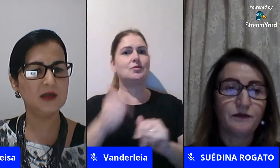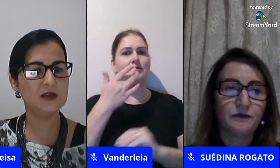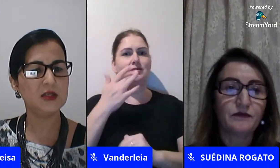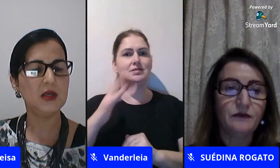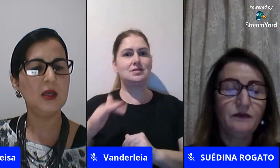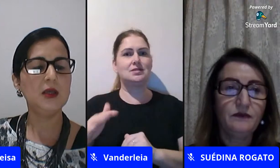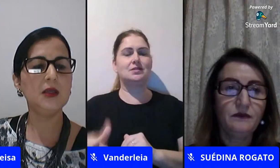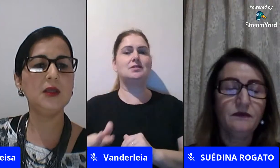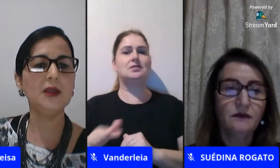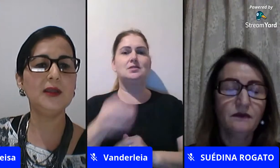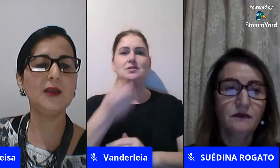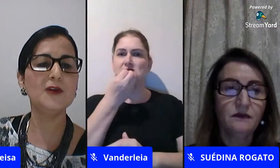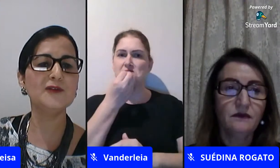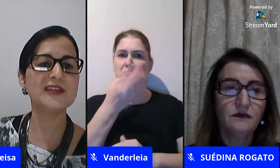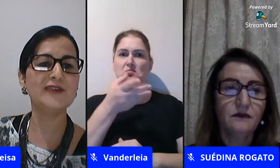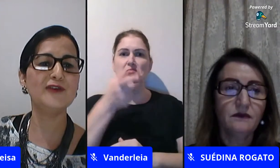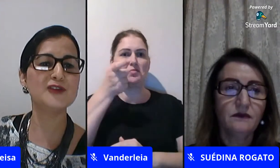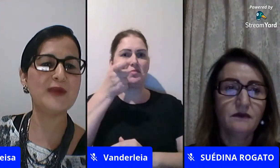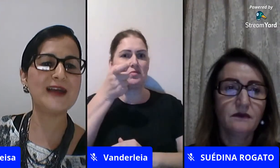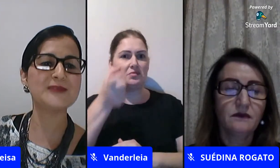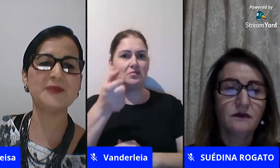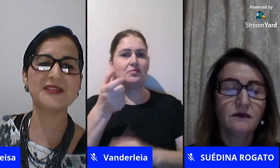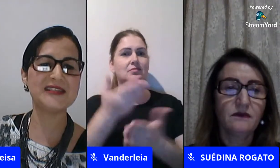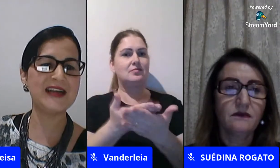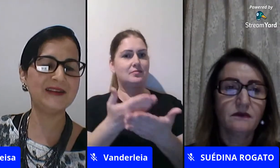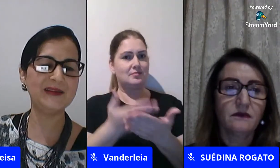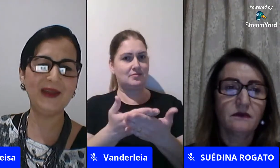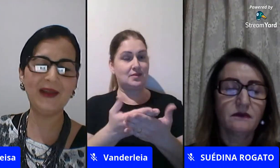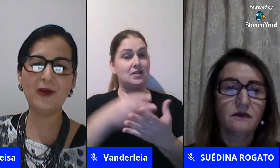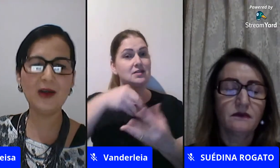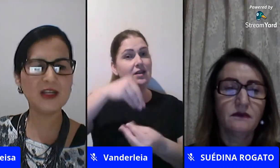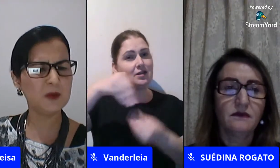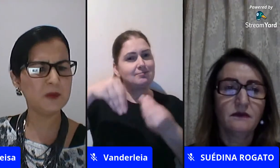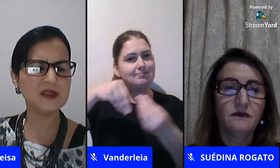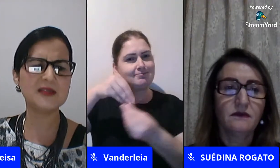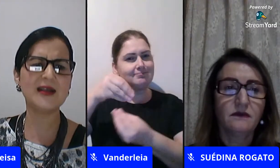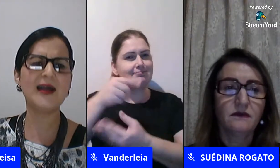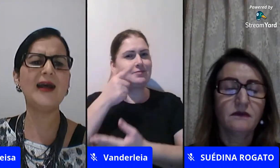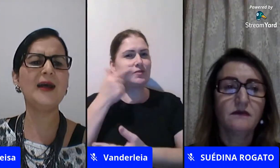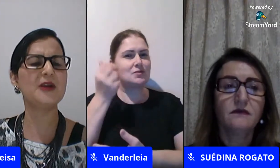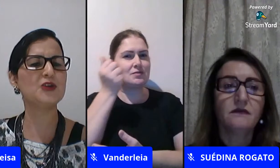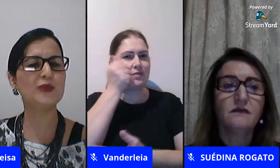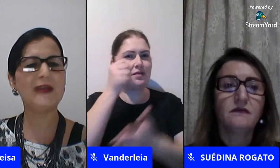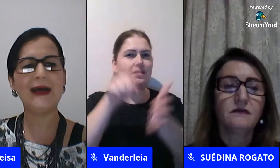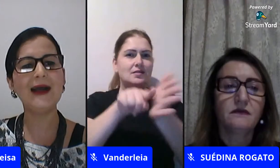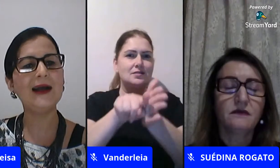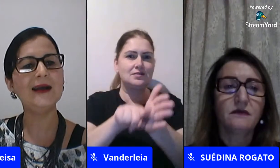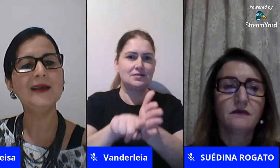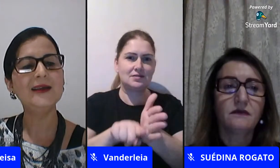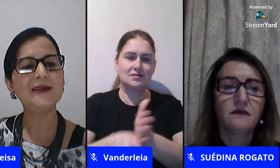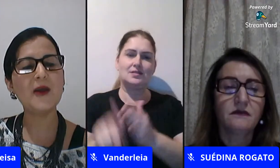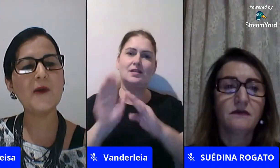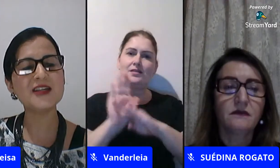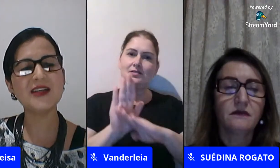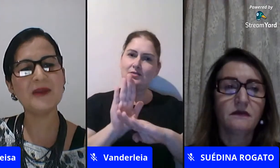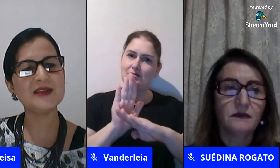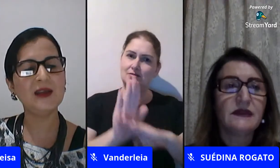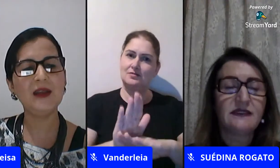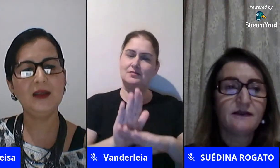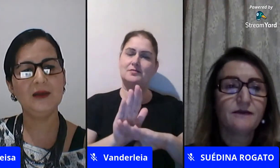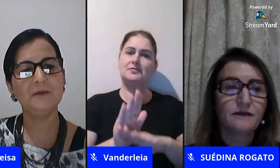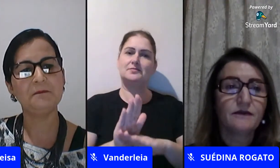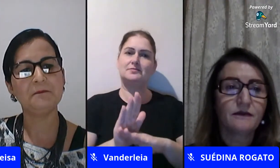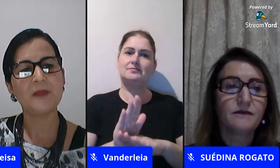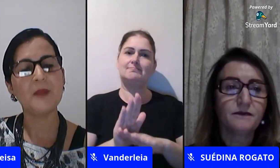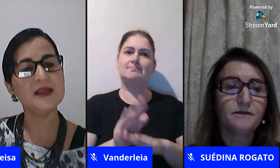interessante e quando você envolve os pais pra pesquisarem também coloca eles pra pesquisar pra ajudar então eu acho é